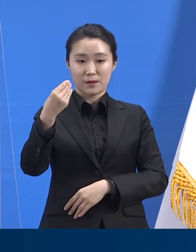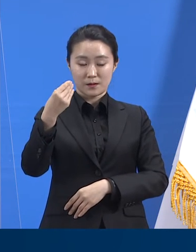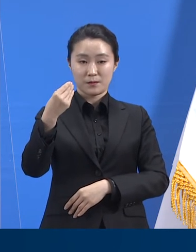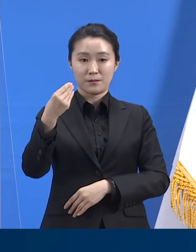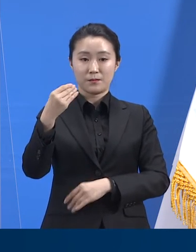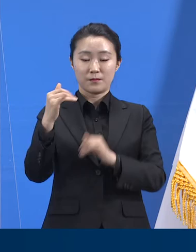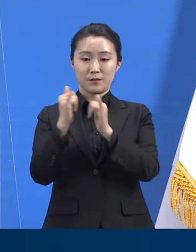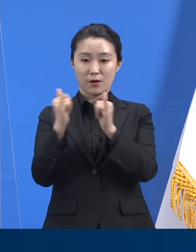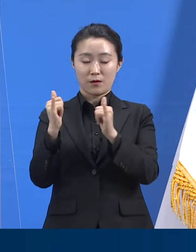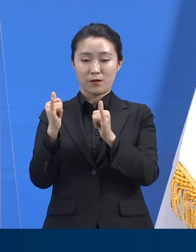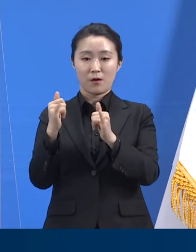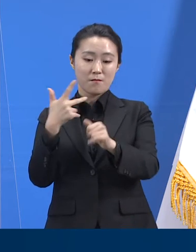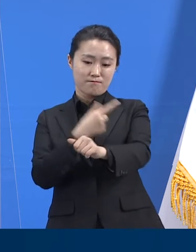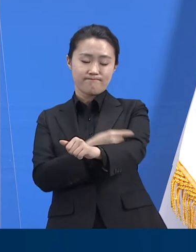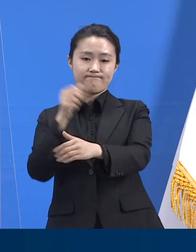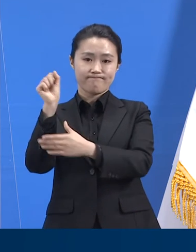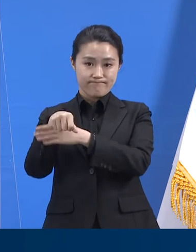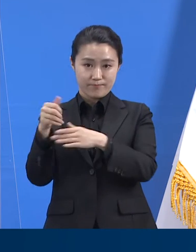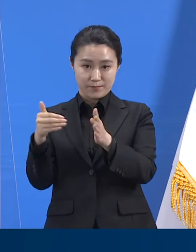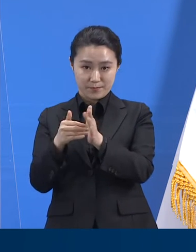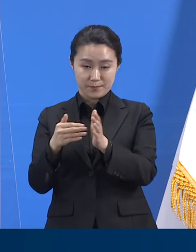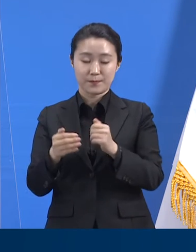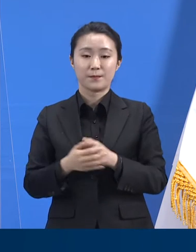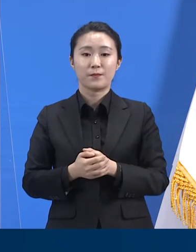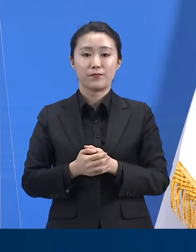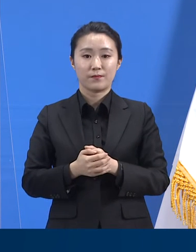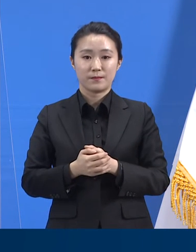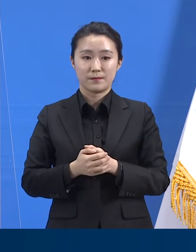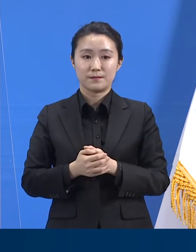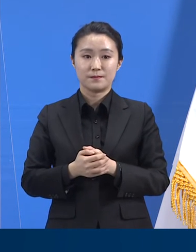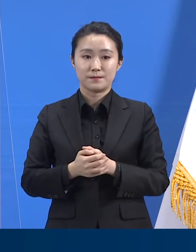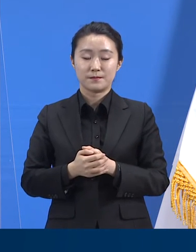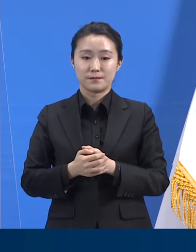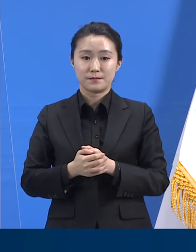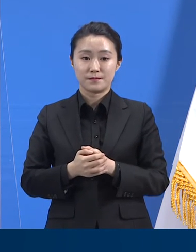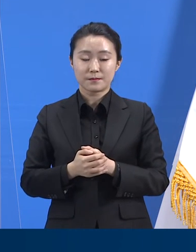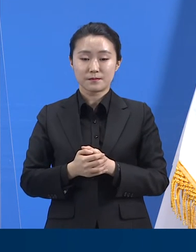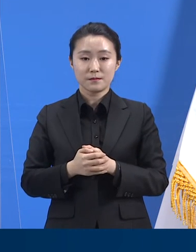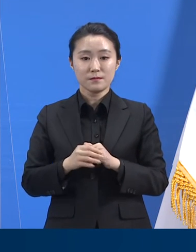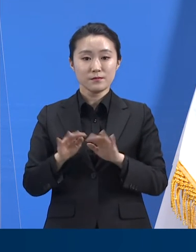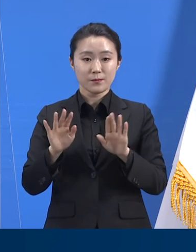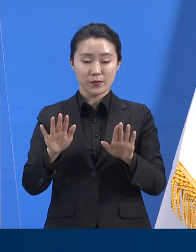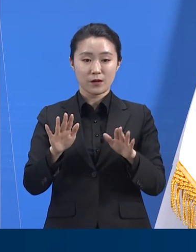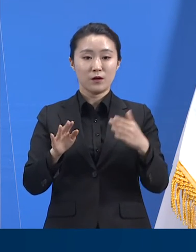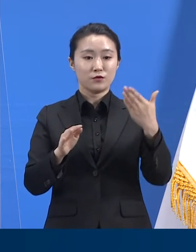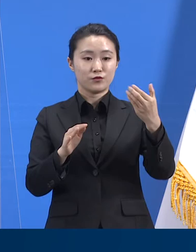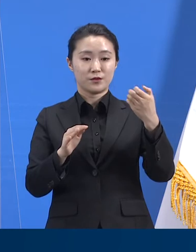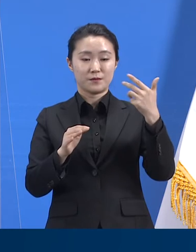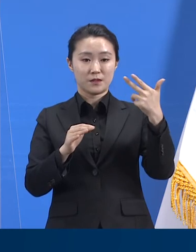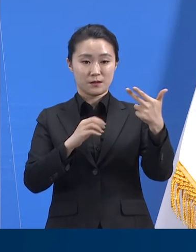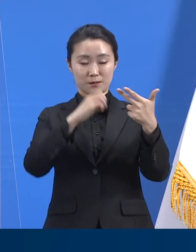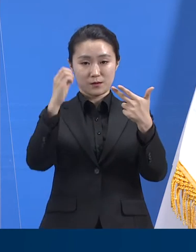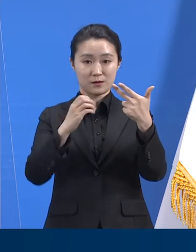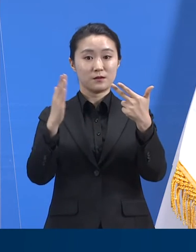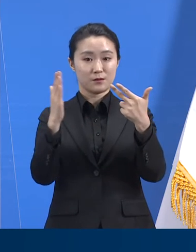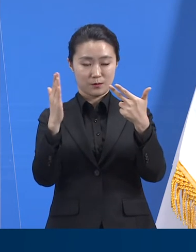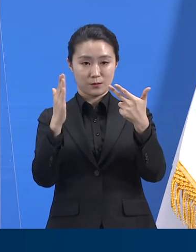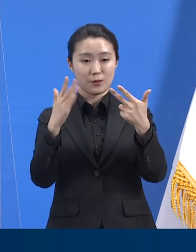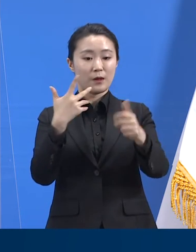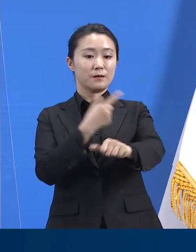16만 4,228명을 접종했습니다. 동의자 대비 접종률은 97.7%입니다.